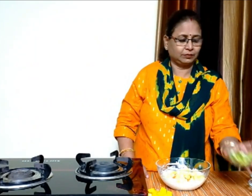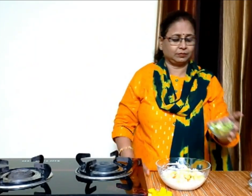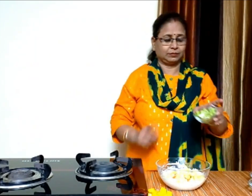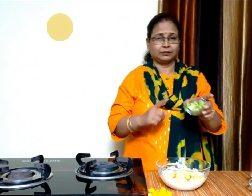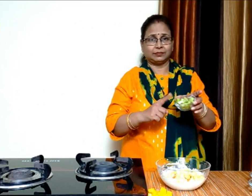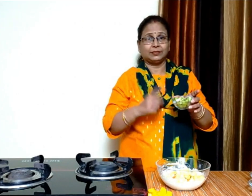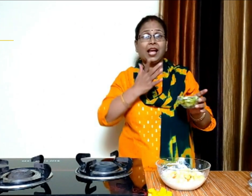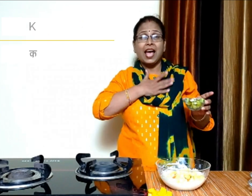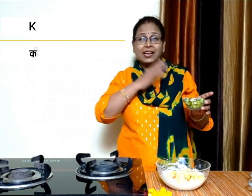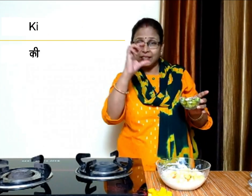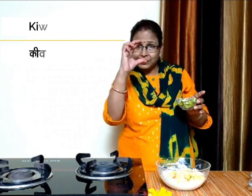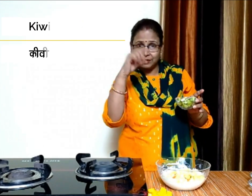एक कटी हुई कीवी